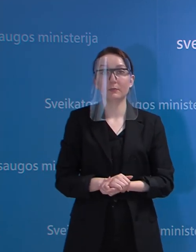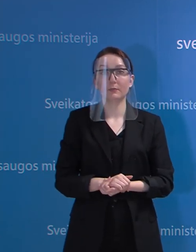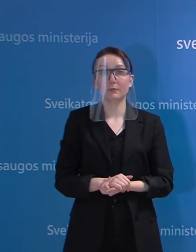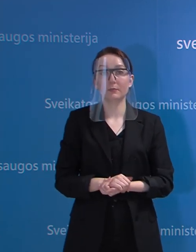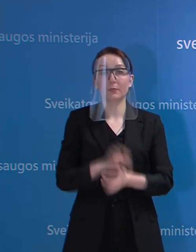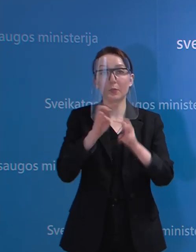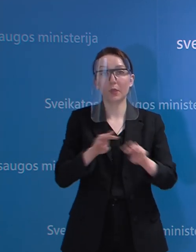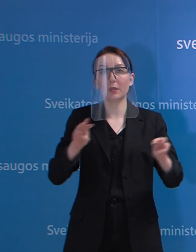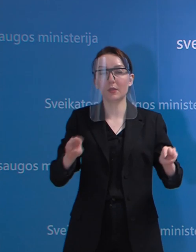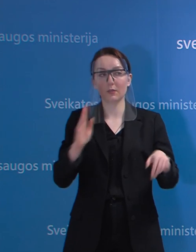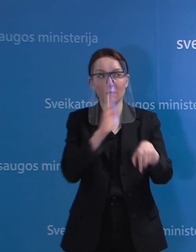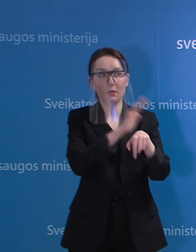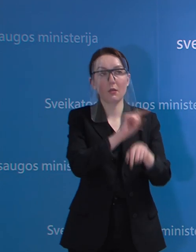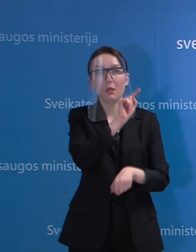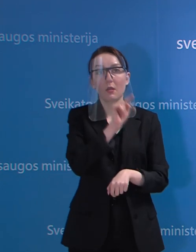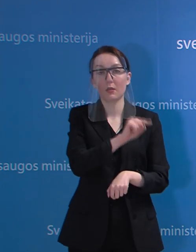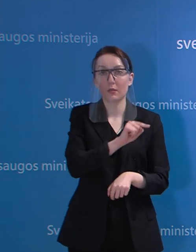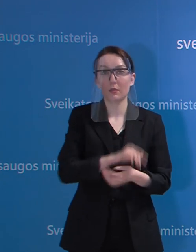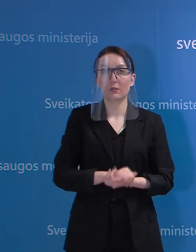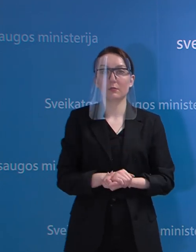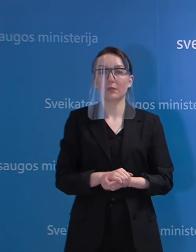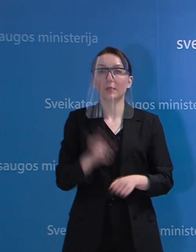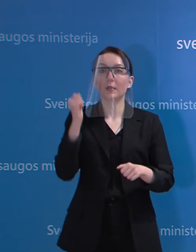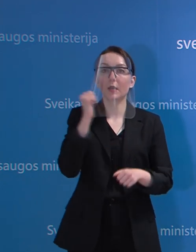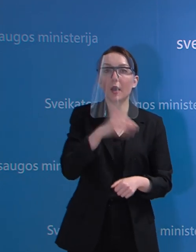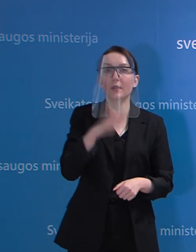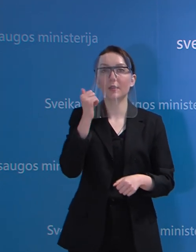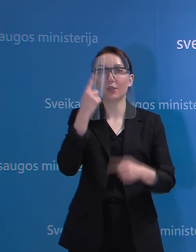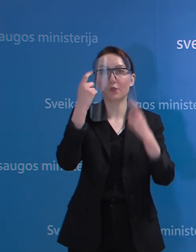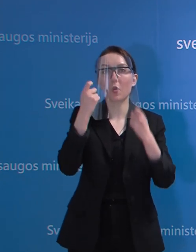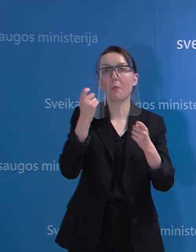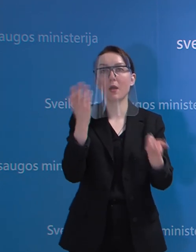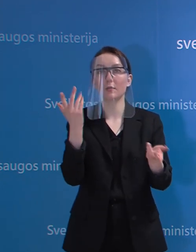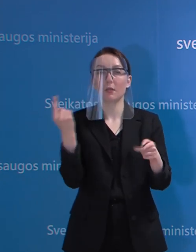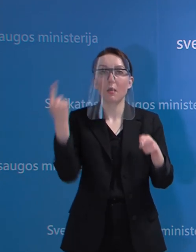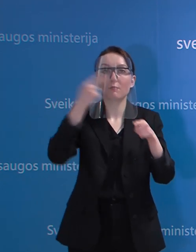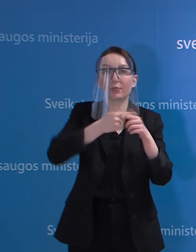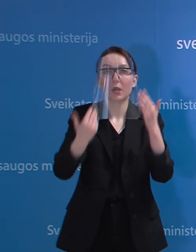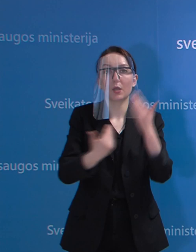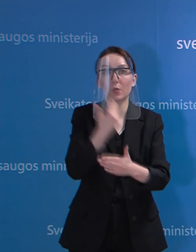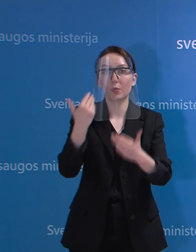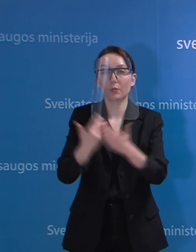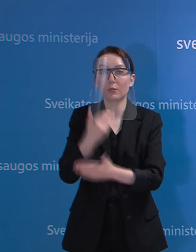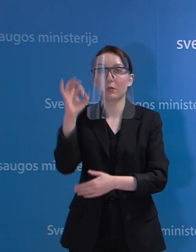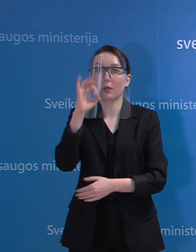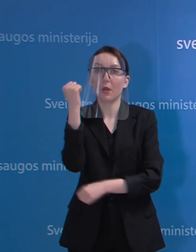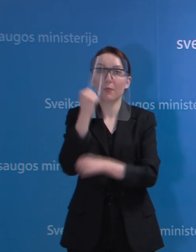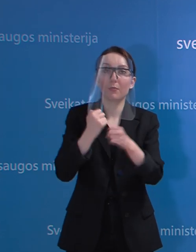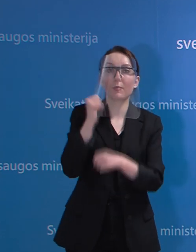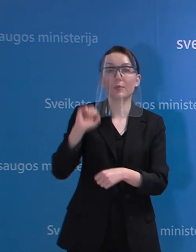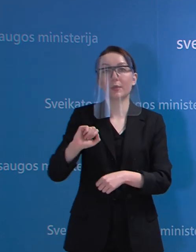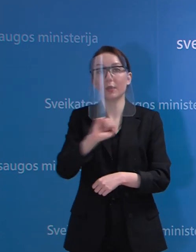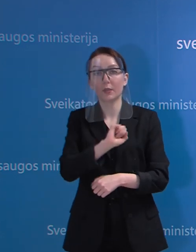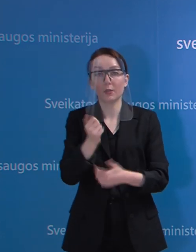Ministras pavėdė sveikatos priežiūros įstegoms kasdien pildyti duomenis apie dirbantį medicinos